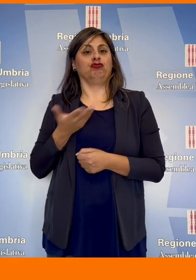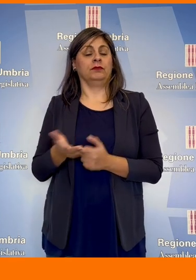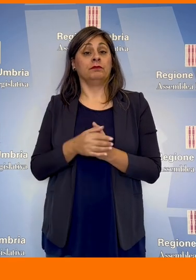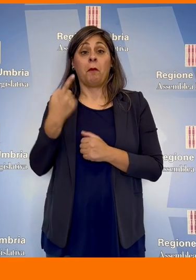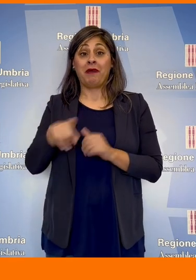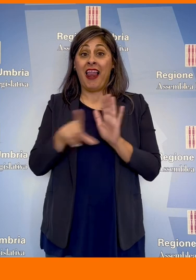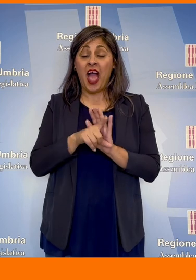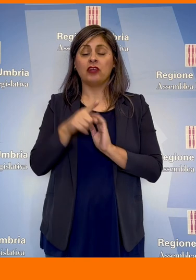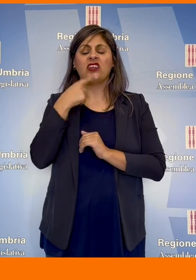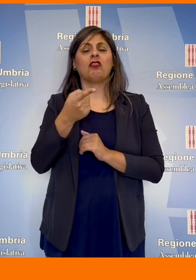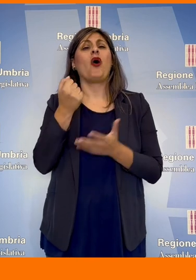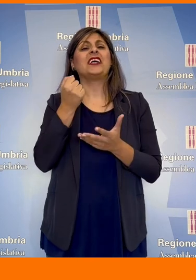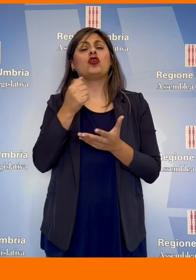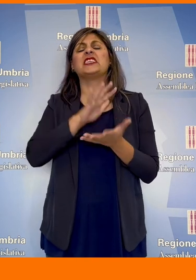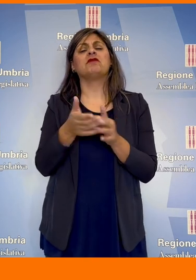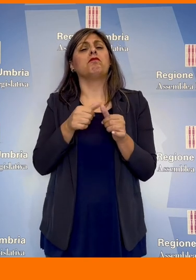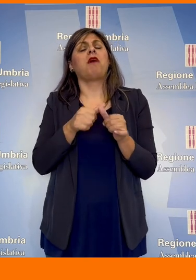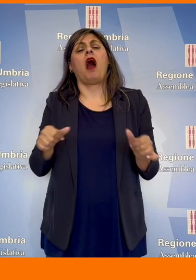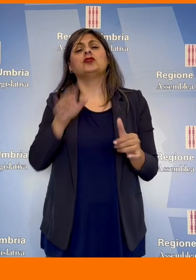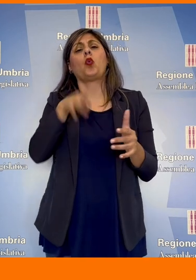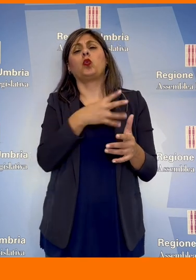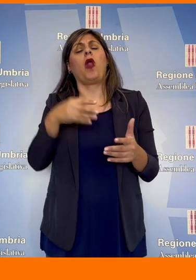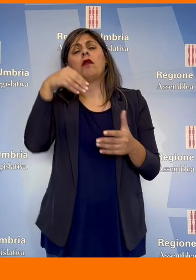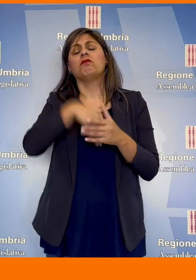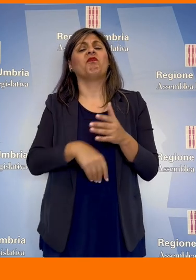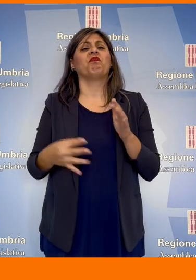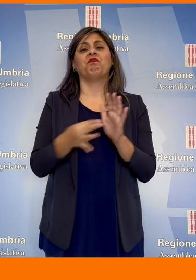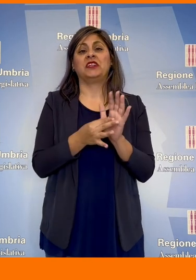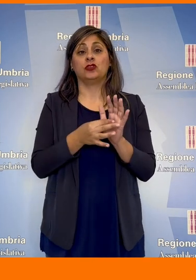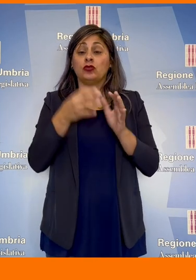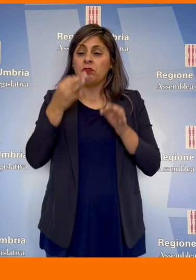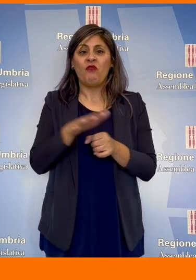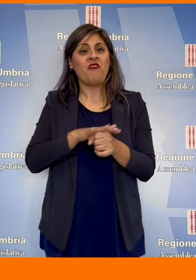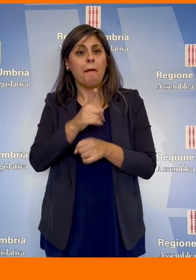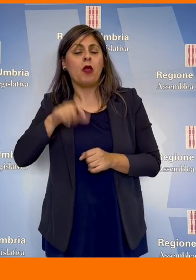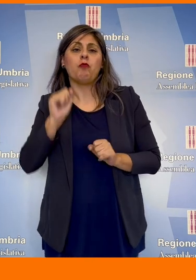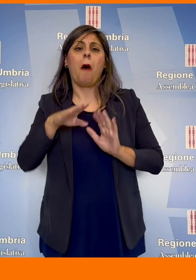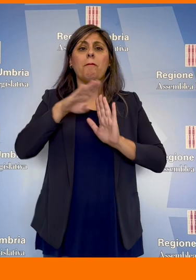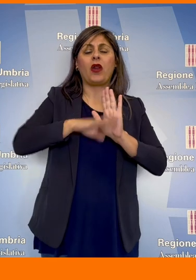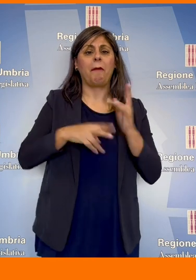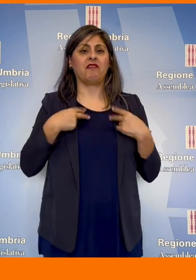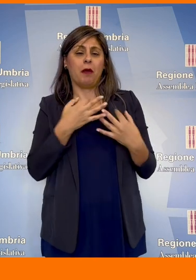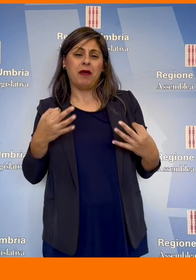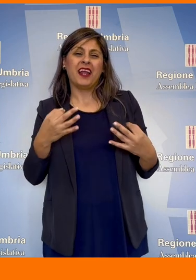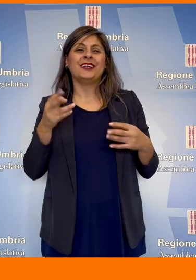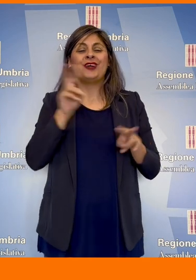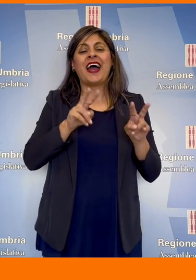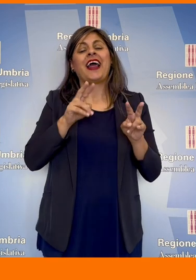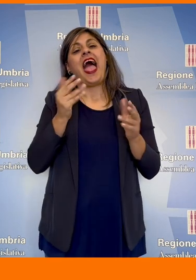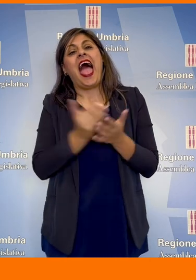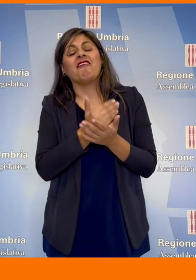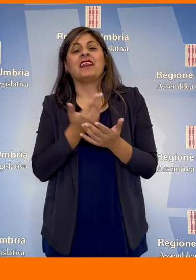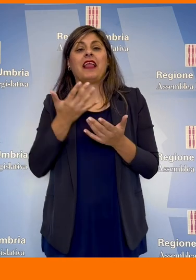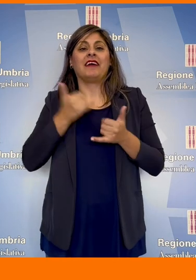strutturali, sottolinea Fora, risorse utili per le famiglie nel programmare la propria vita e si interviene in contrasto all'inverno